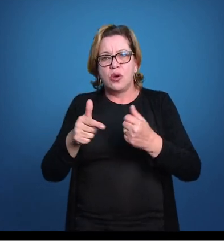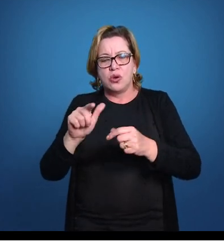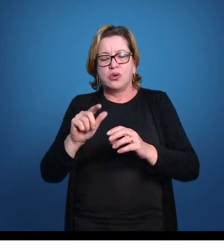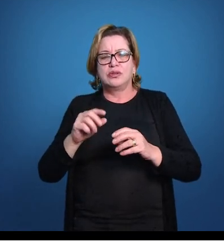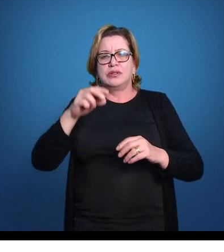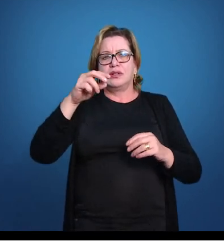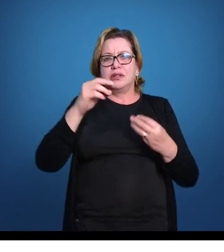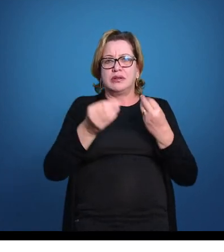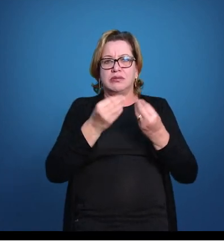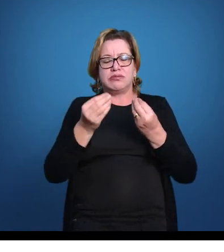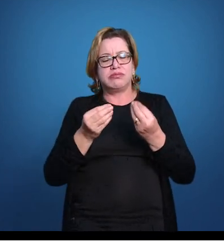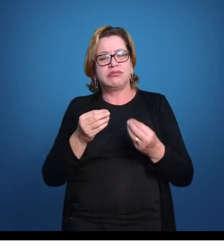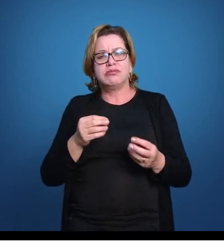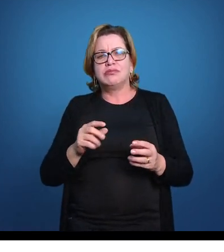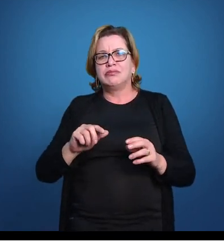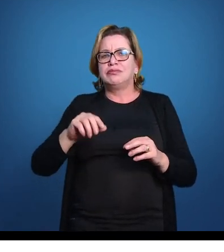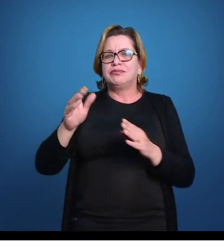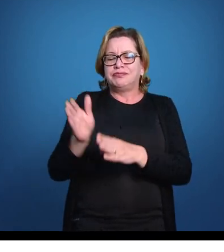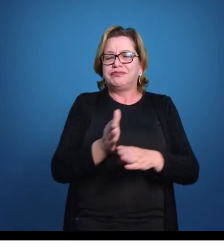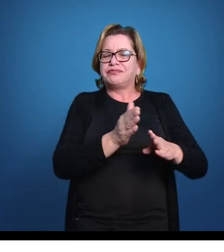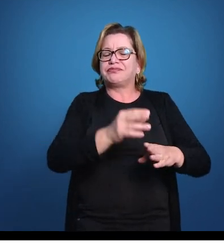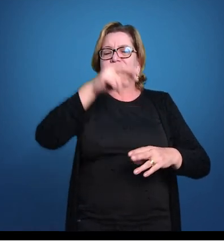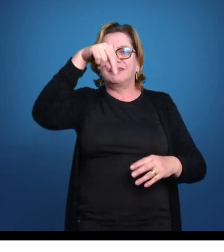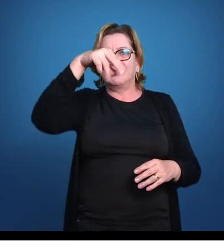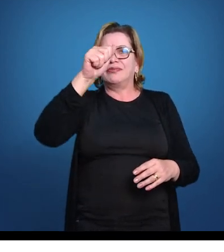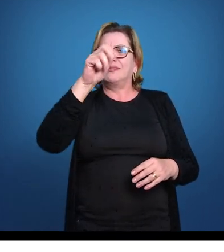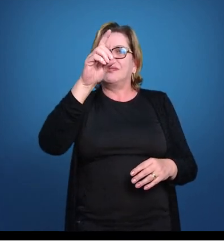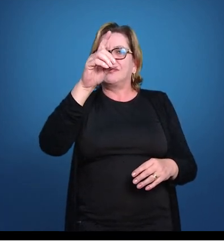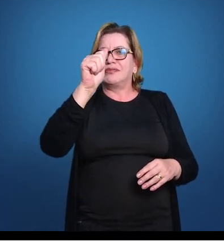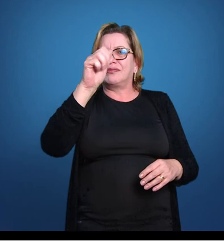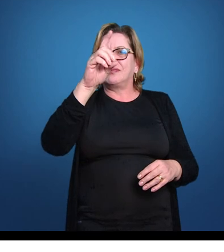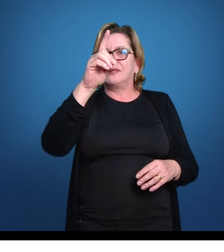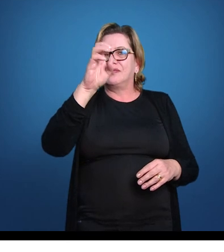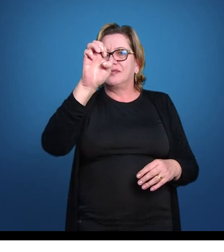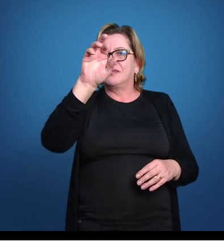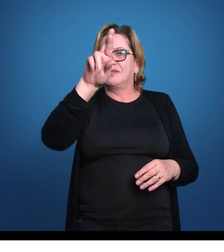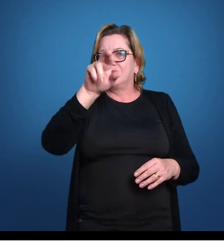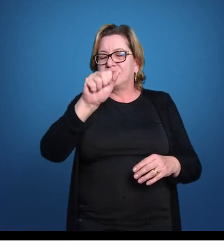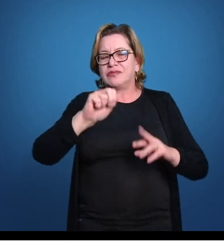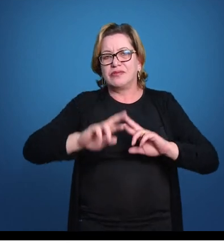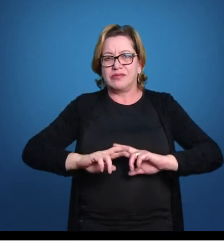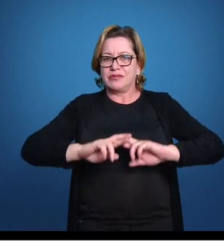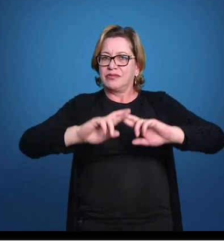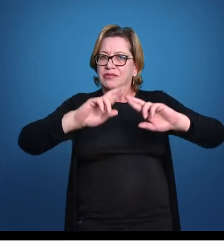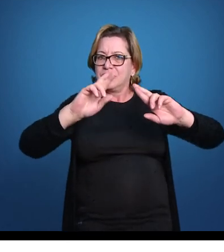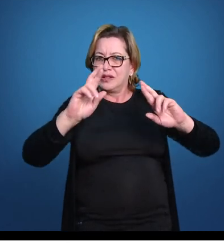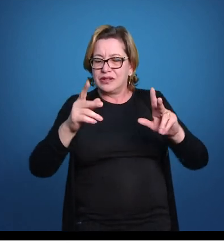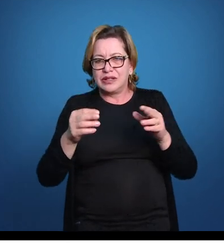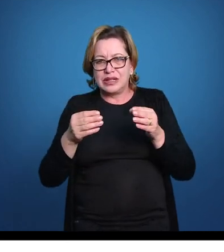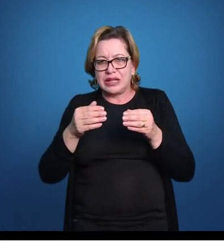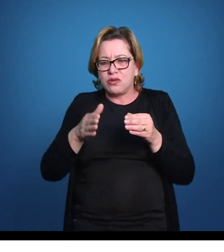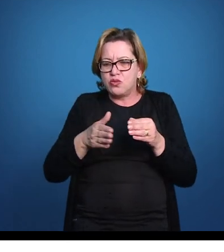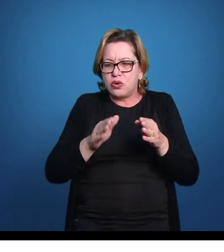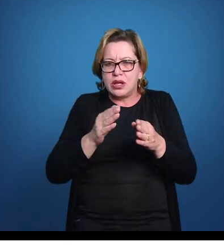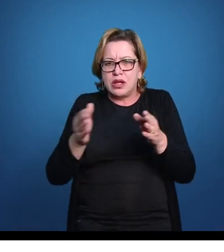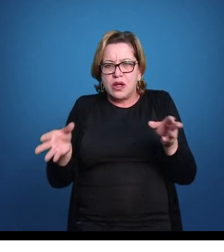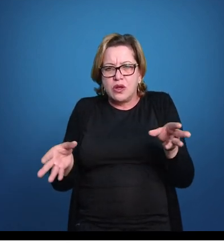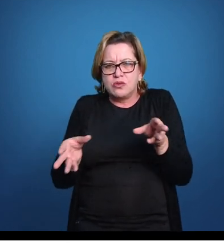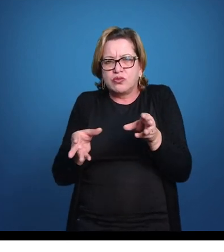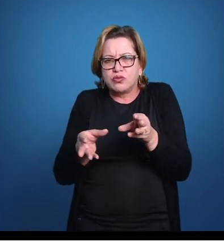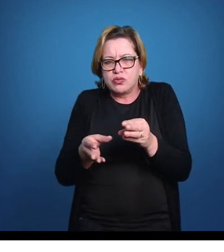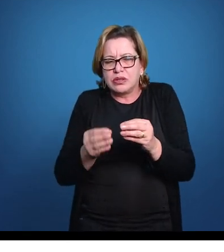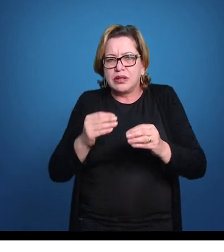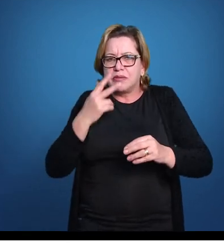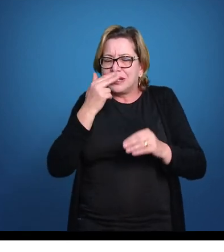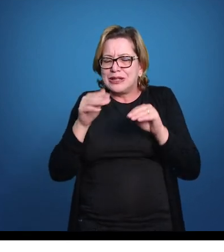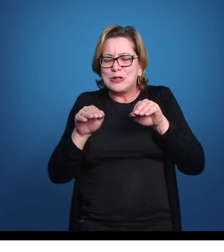ainda heterocerca, mas já com a coluna não indo até o final e uma cauda tendendo a ser mais homogênea na